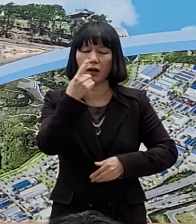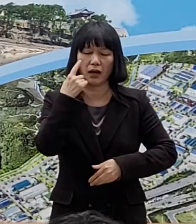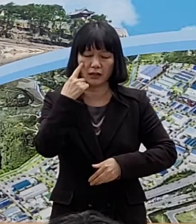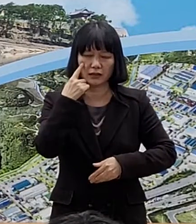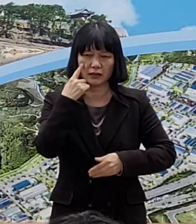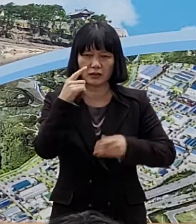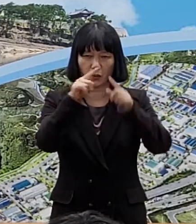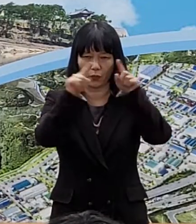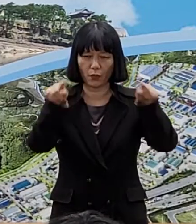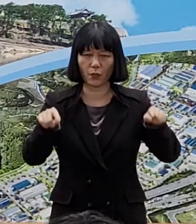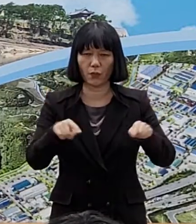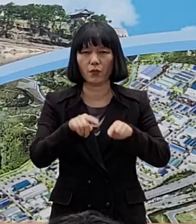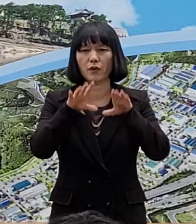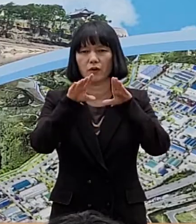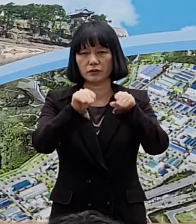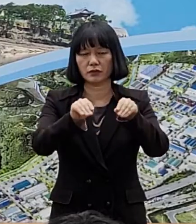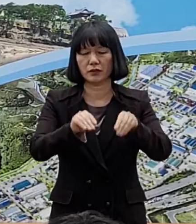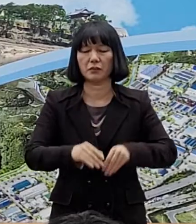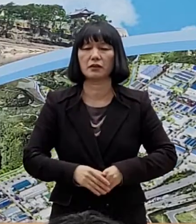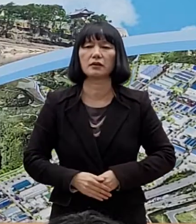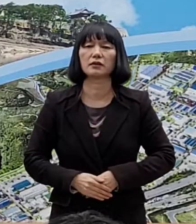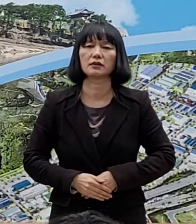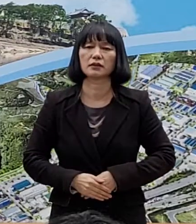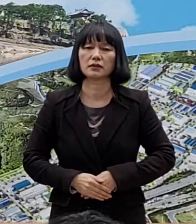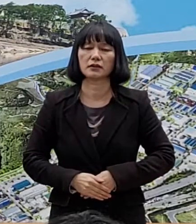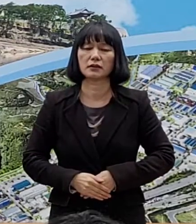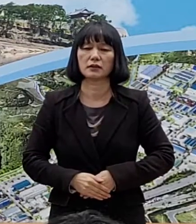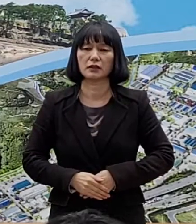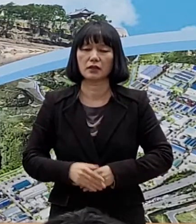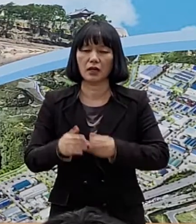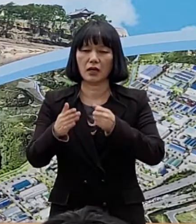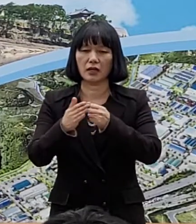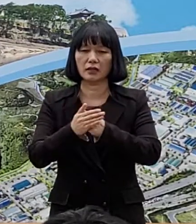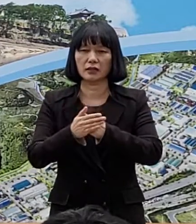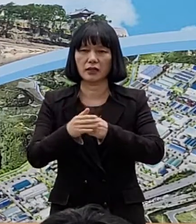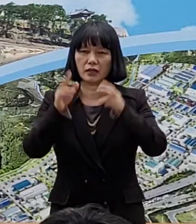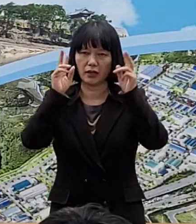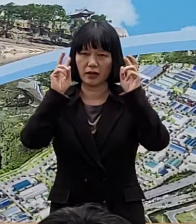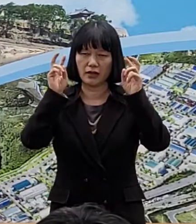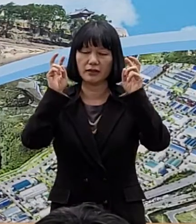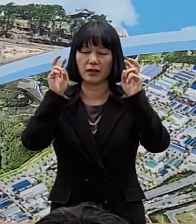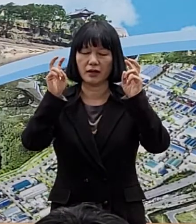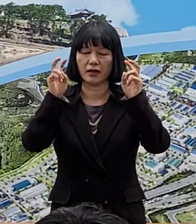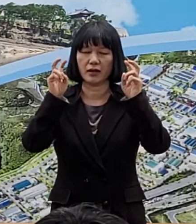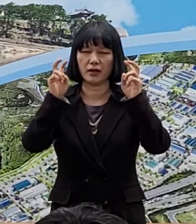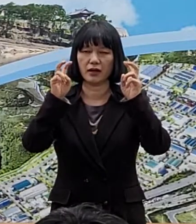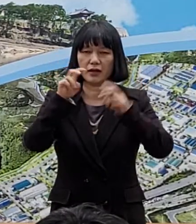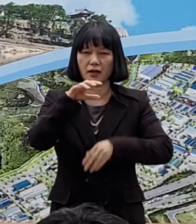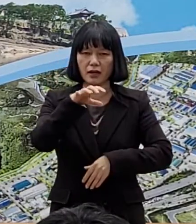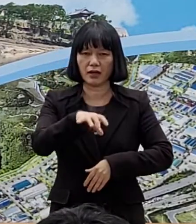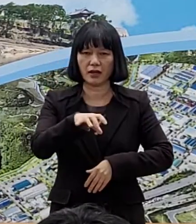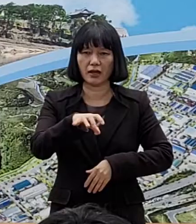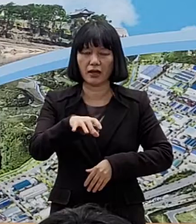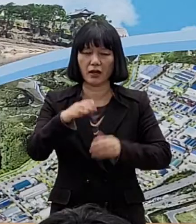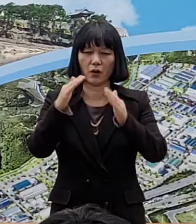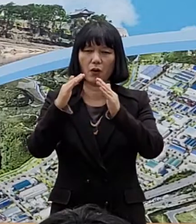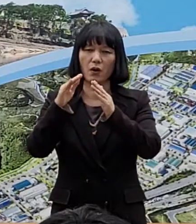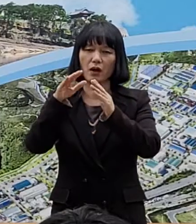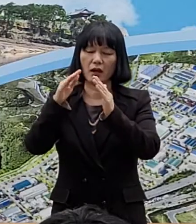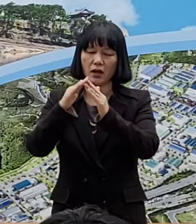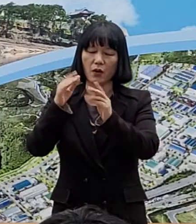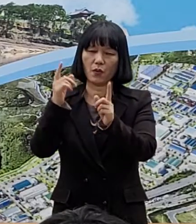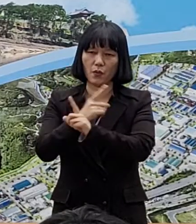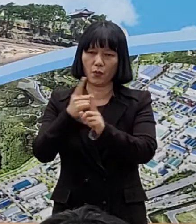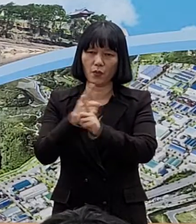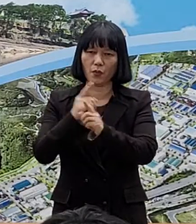발급은 중단됩니다. 이에 사업장 등에서는 여택치료 등으로